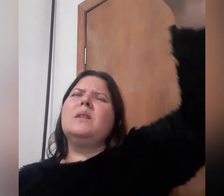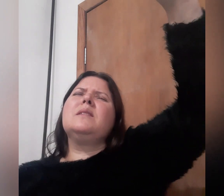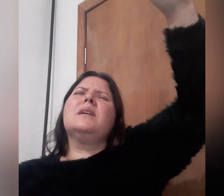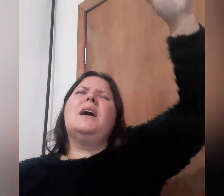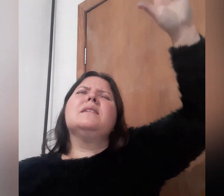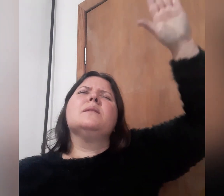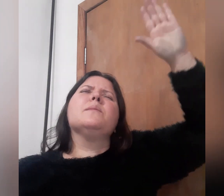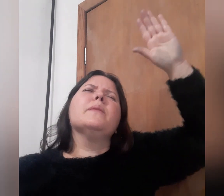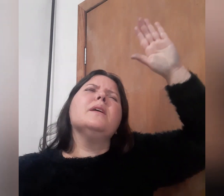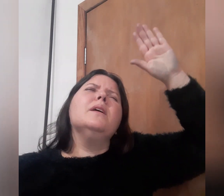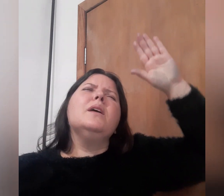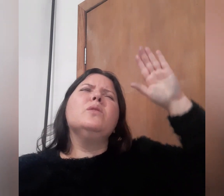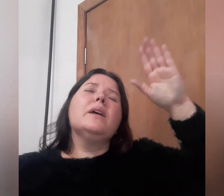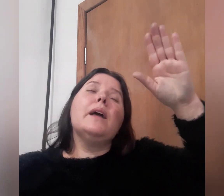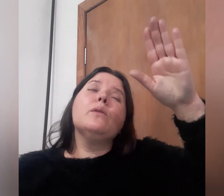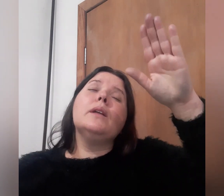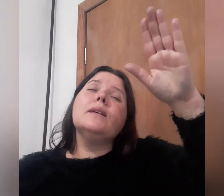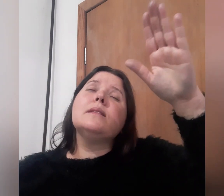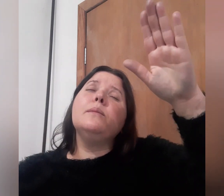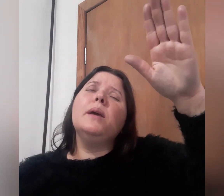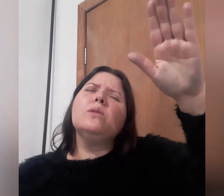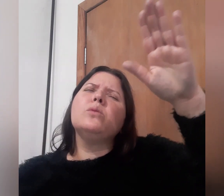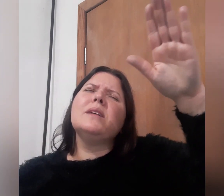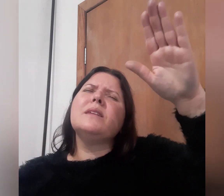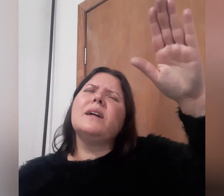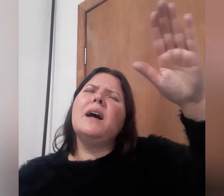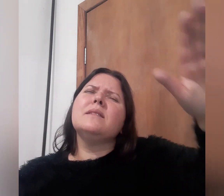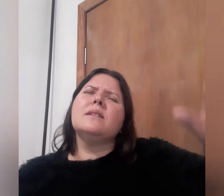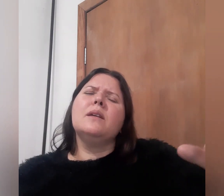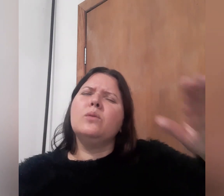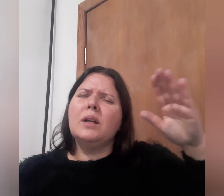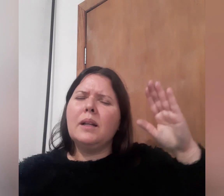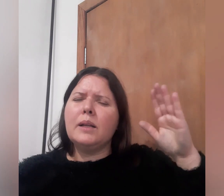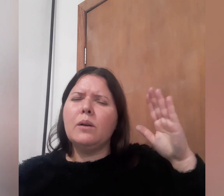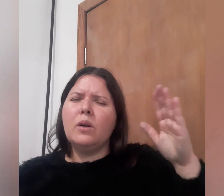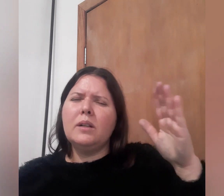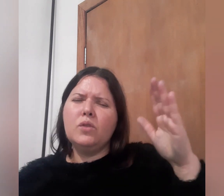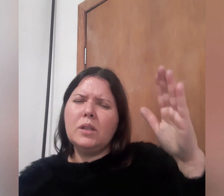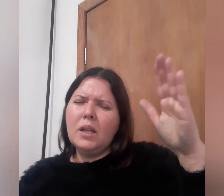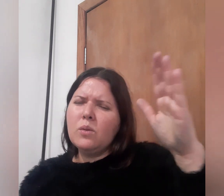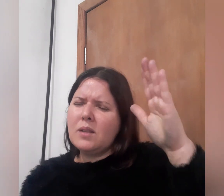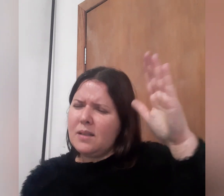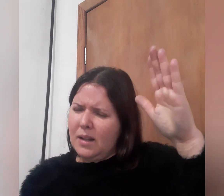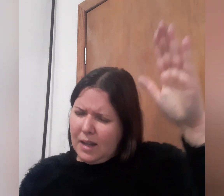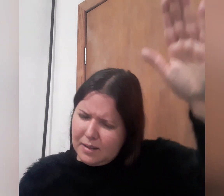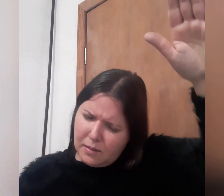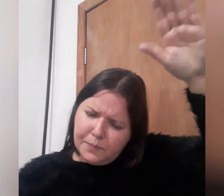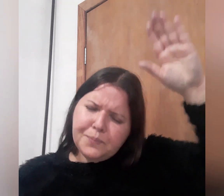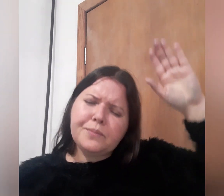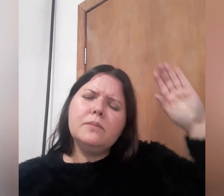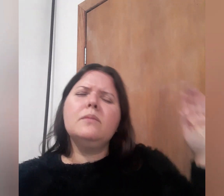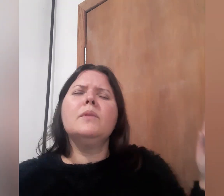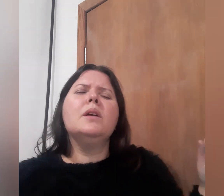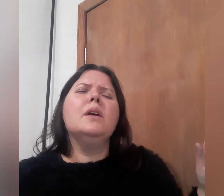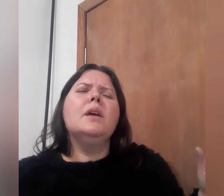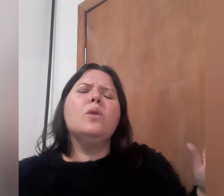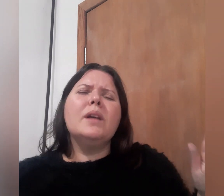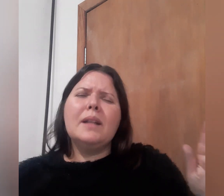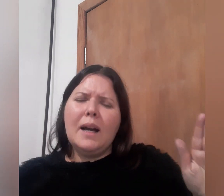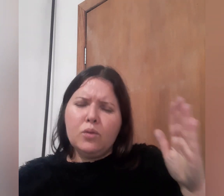nesta casa, eu declaro crescimento nesta casa, eu declaro a glória de Deus nesta casa. Eu declaro